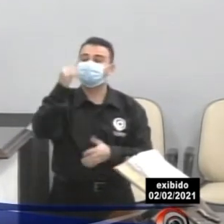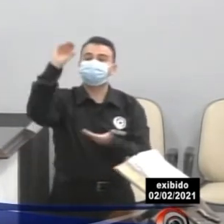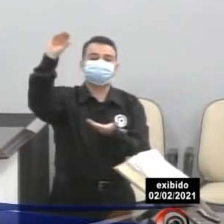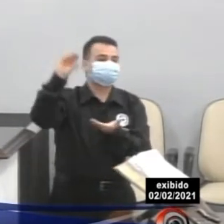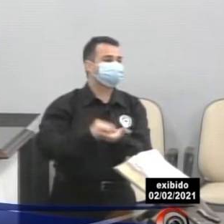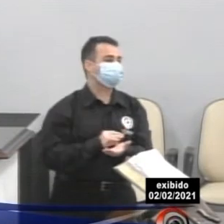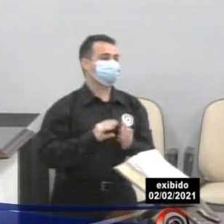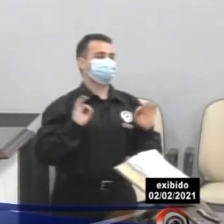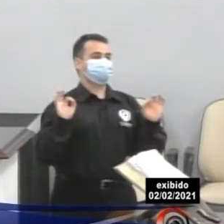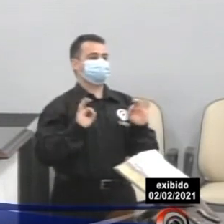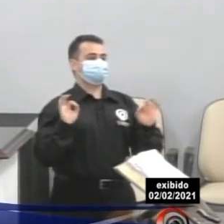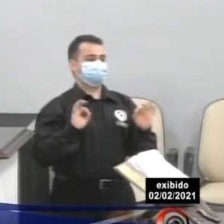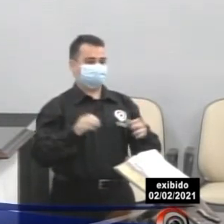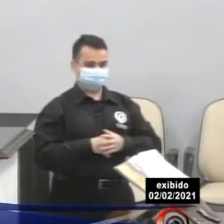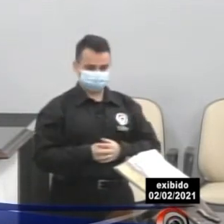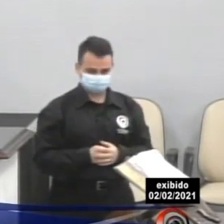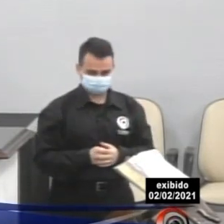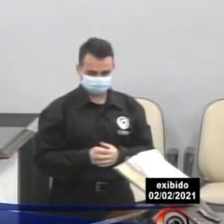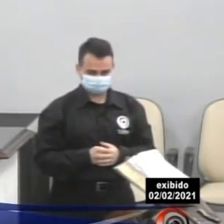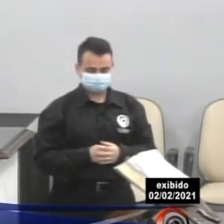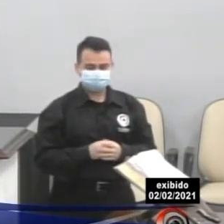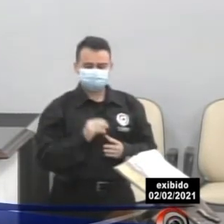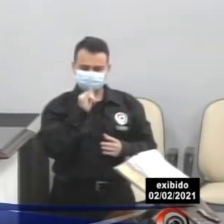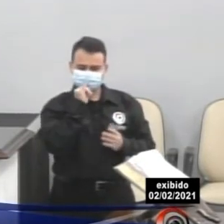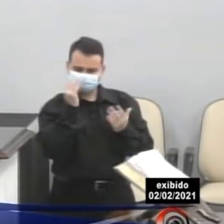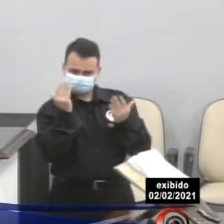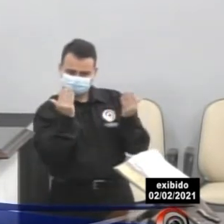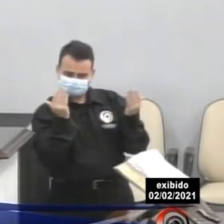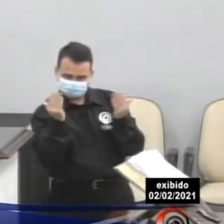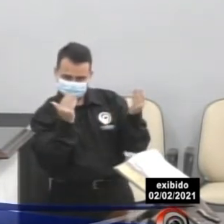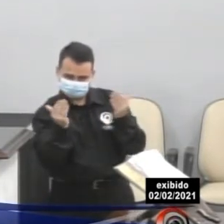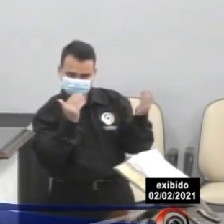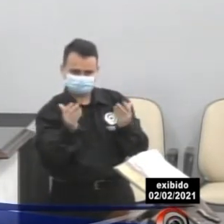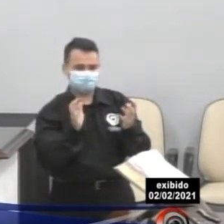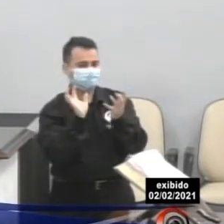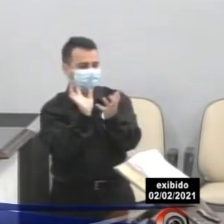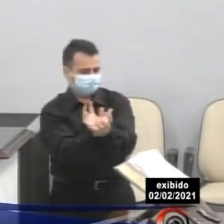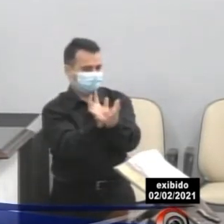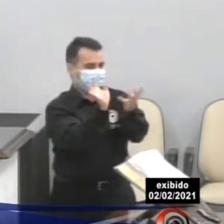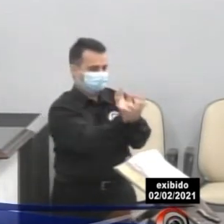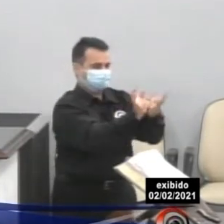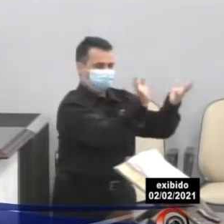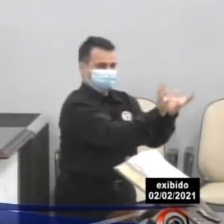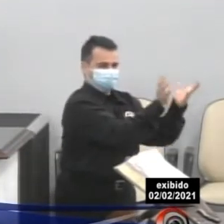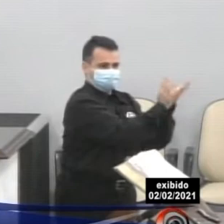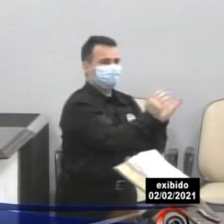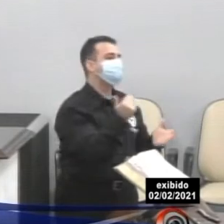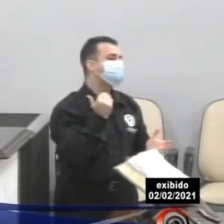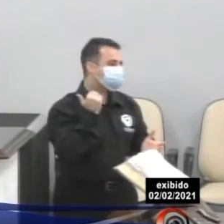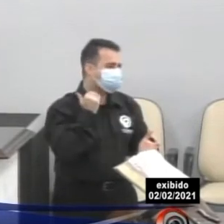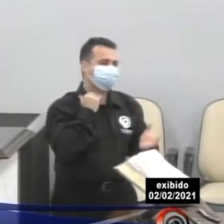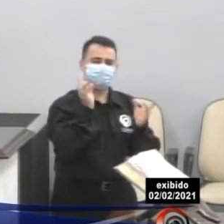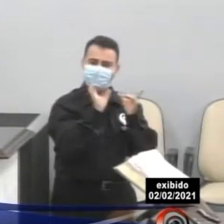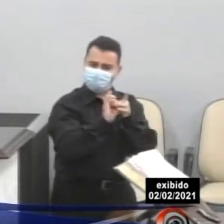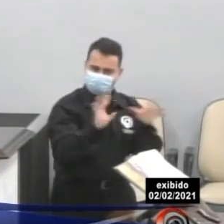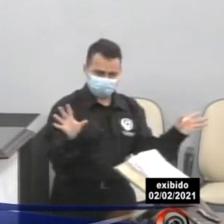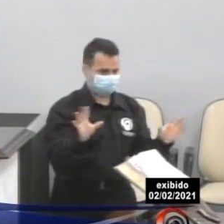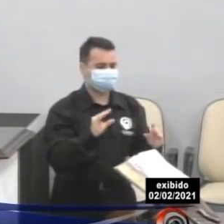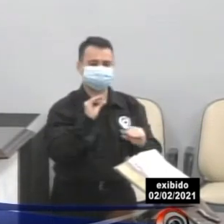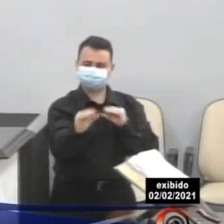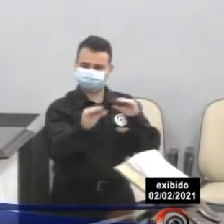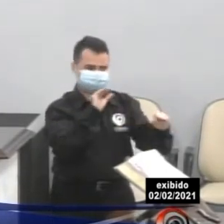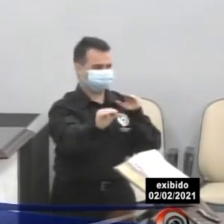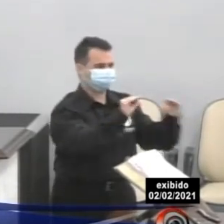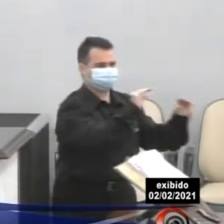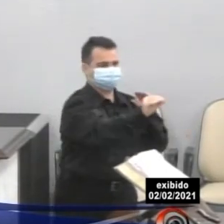crédito. Se você pegar as diferentes linhas de crédito, em todas as esferas, os bancos ofereceram isso para tudo quanto é setor, menos para